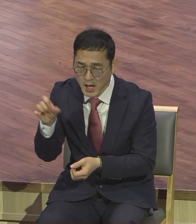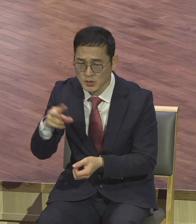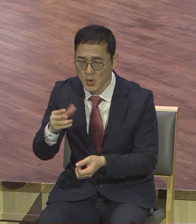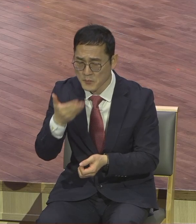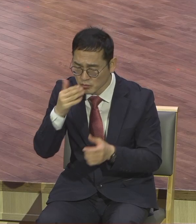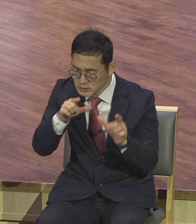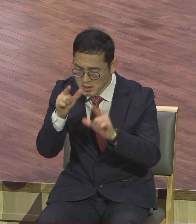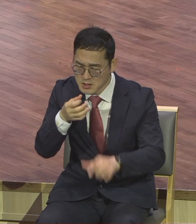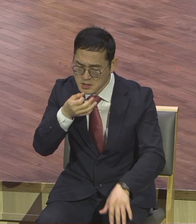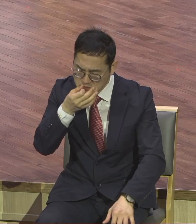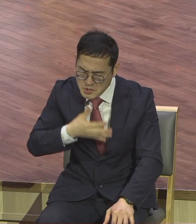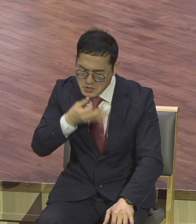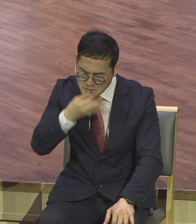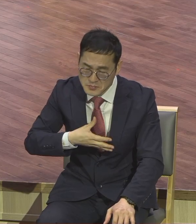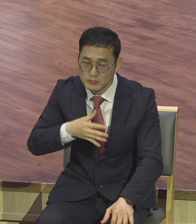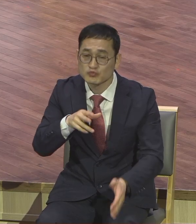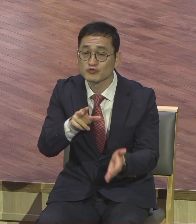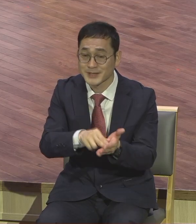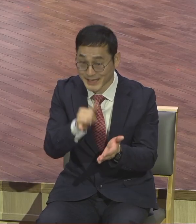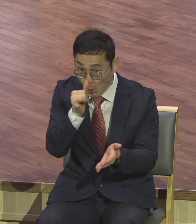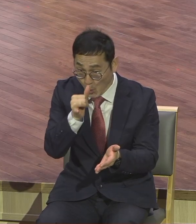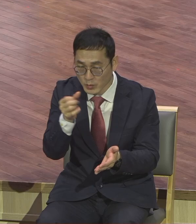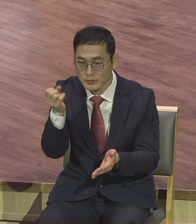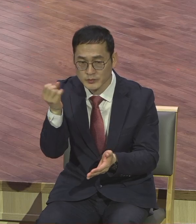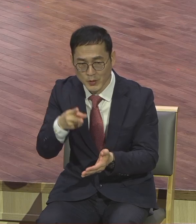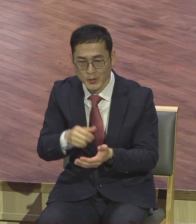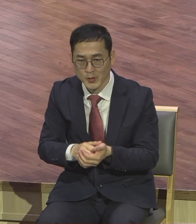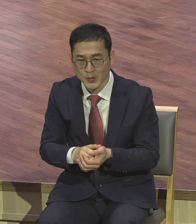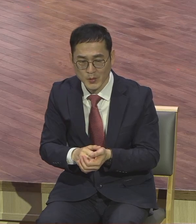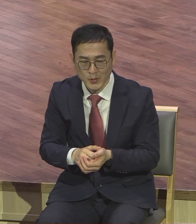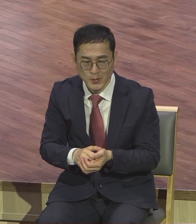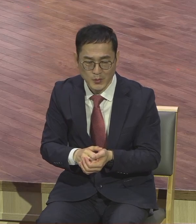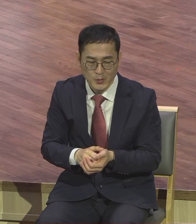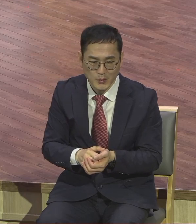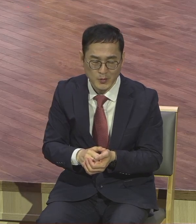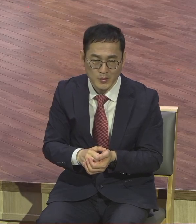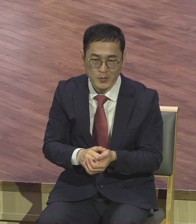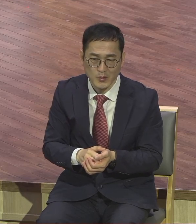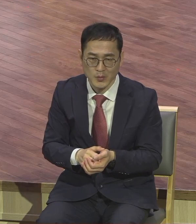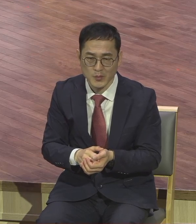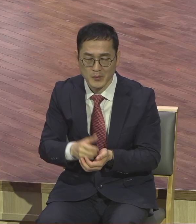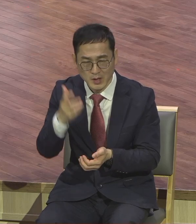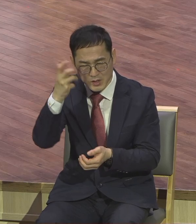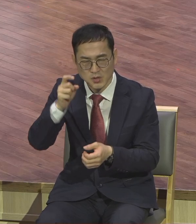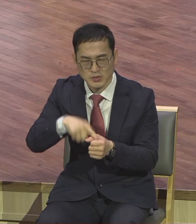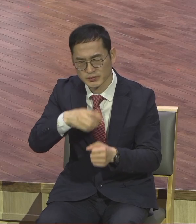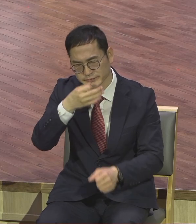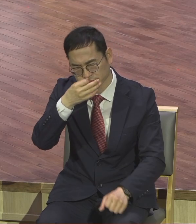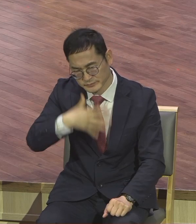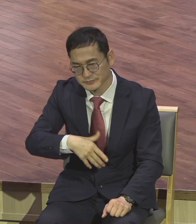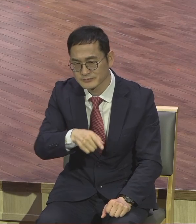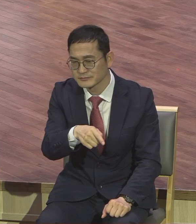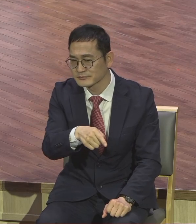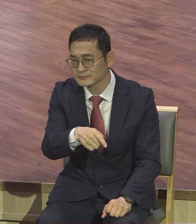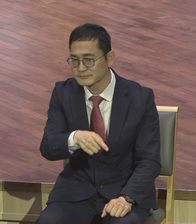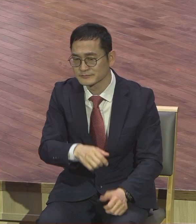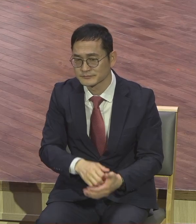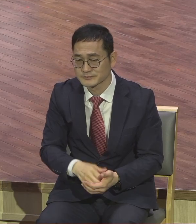많지만 이렇게 힘들게 살고 있어요. 여러분은 답을 가지고 있으니까. 저는요. 우리 청년들 결혼한다고 인사하고